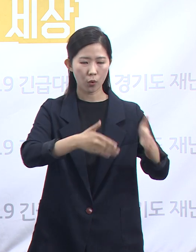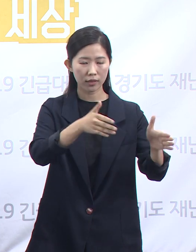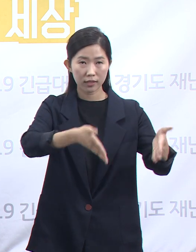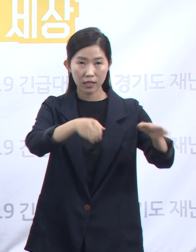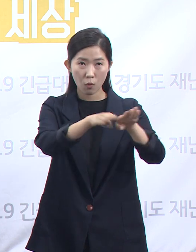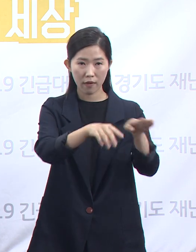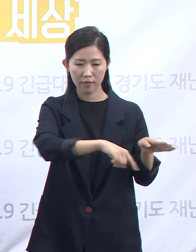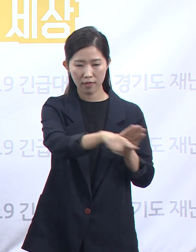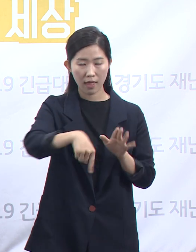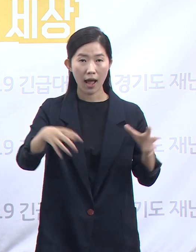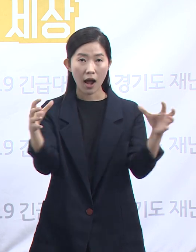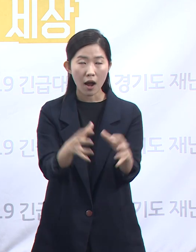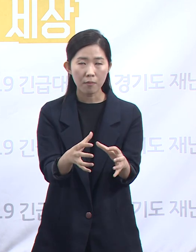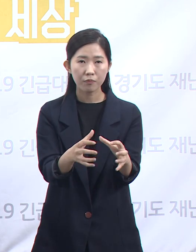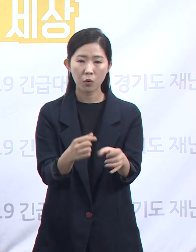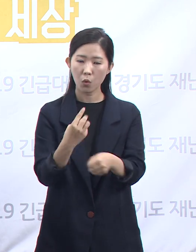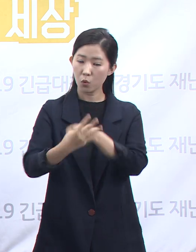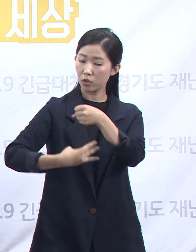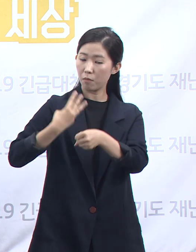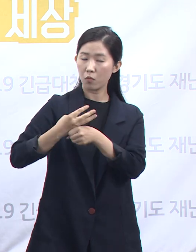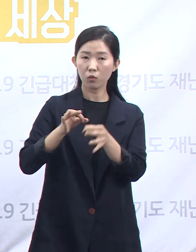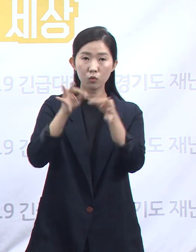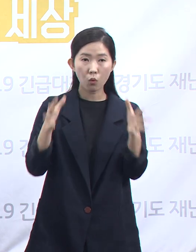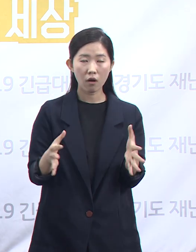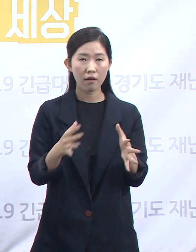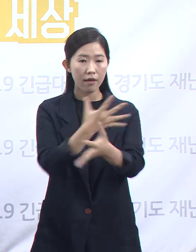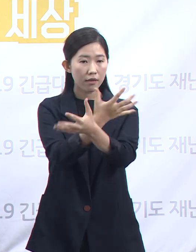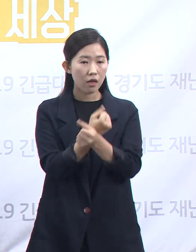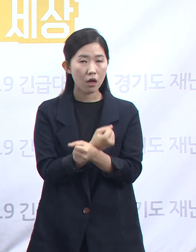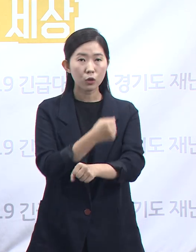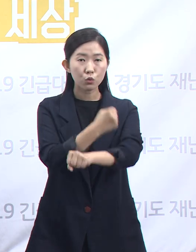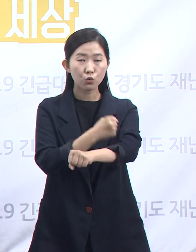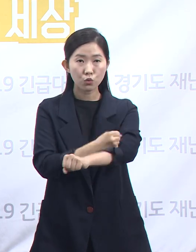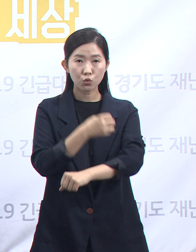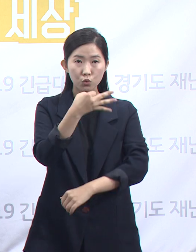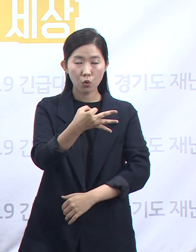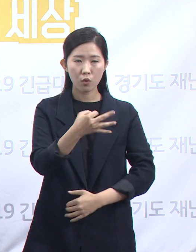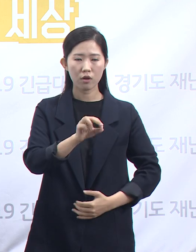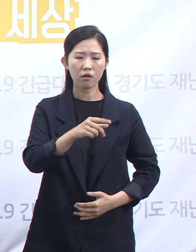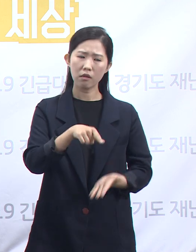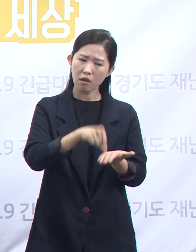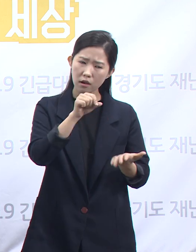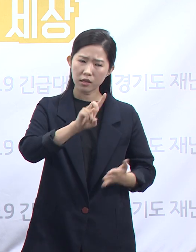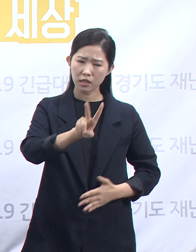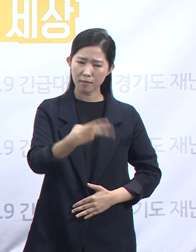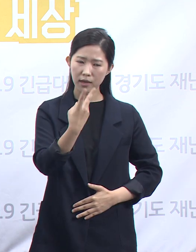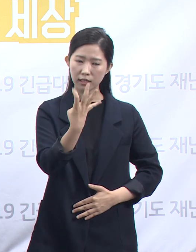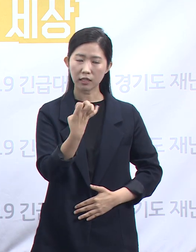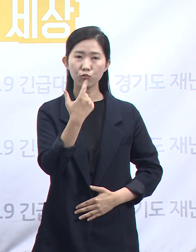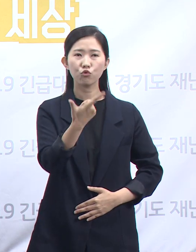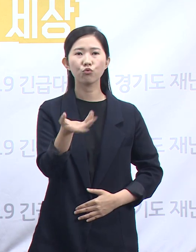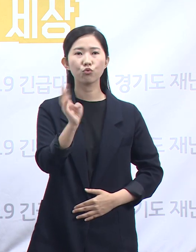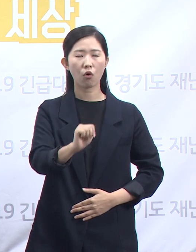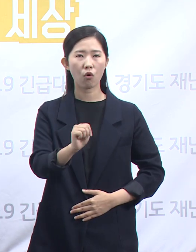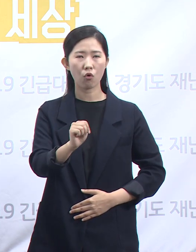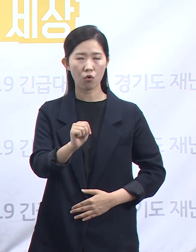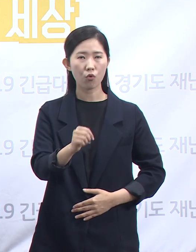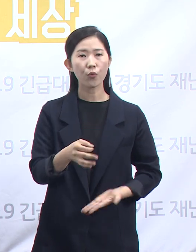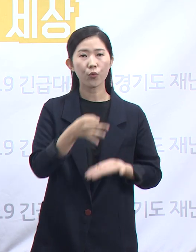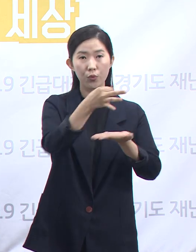3년간 조달계약 수수료를 약 246억 원을 납부하고 있으며 전국의